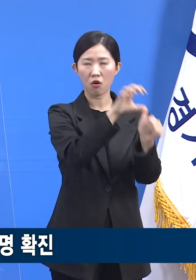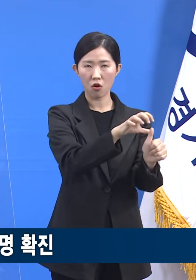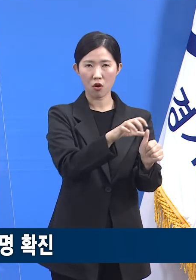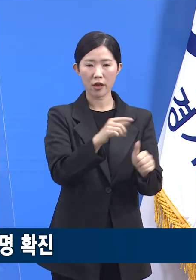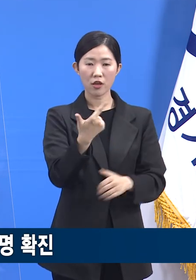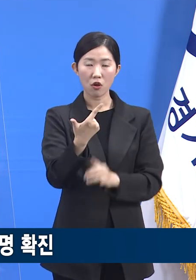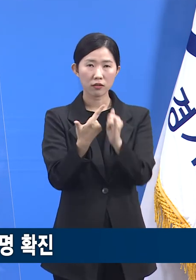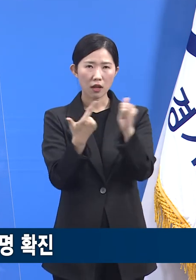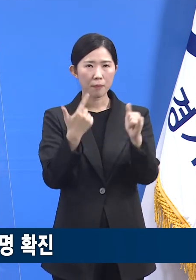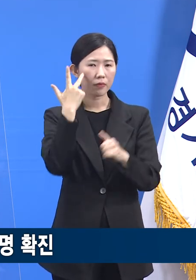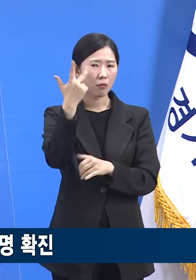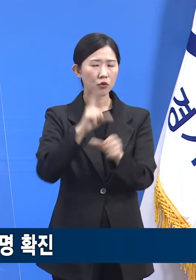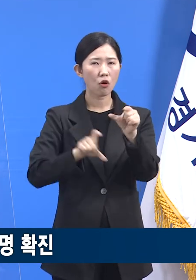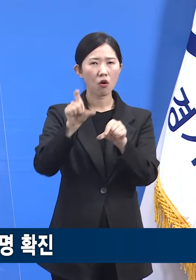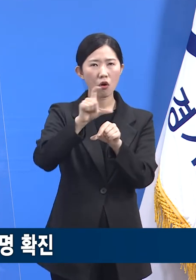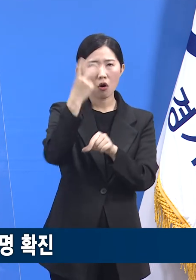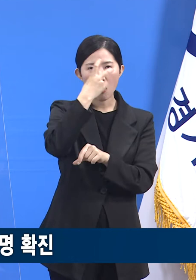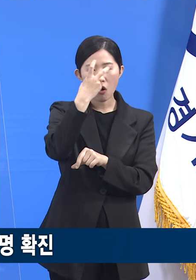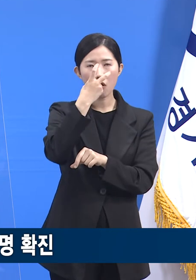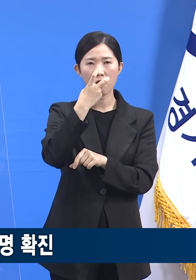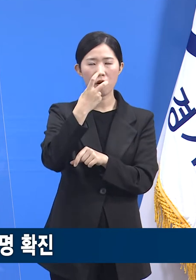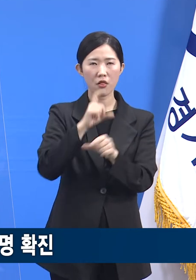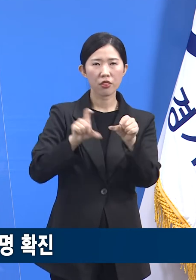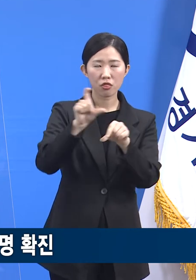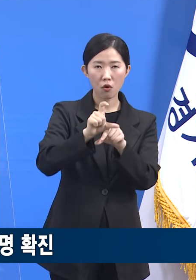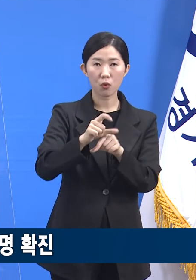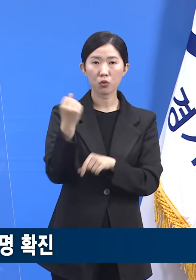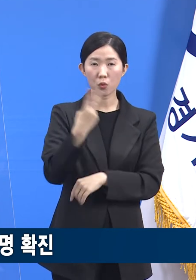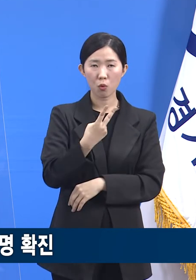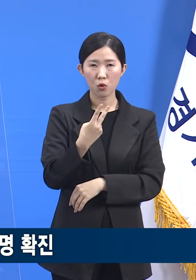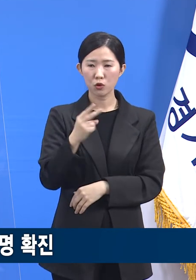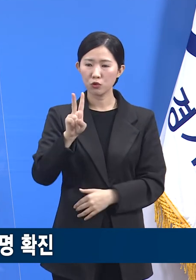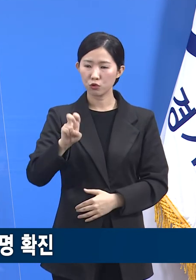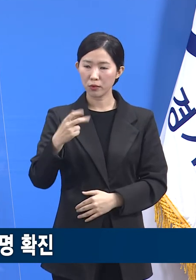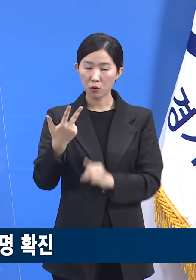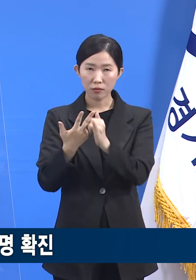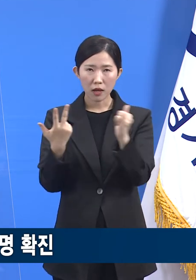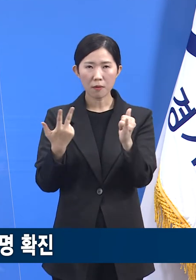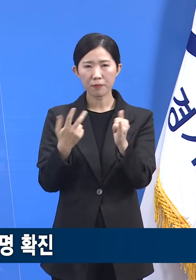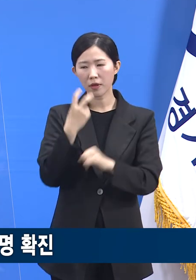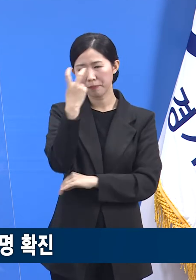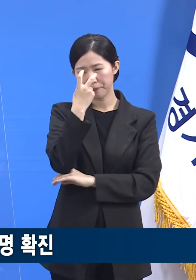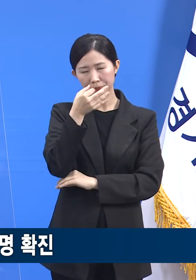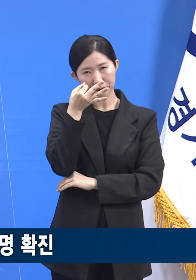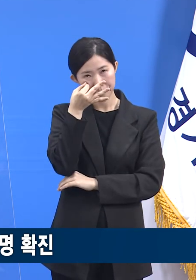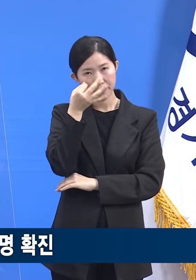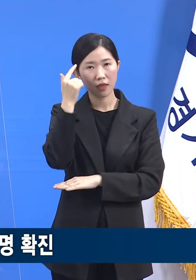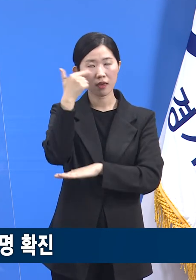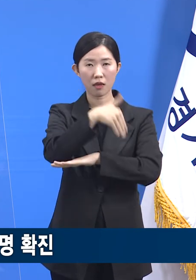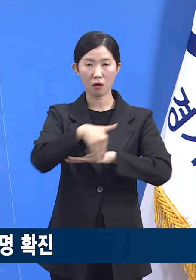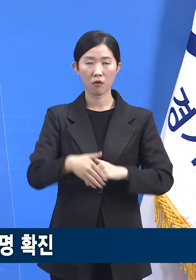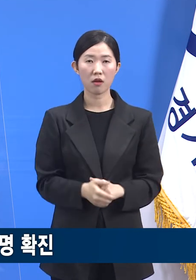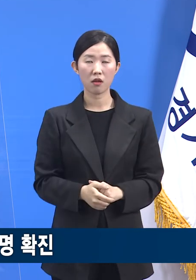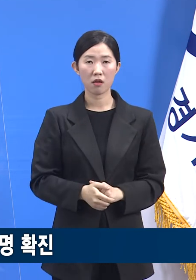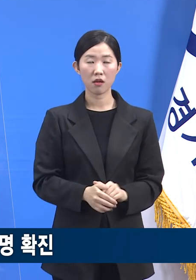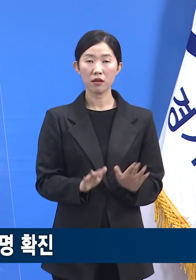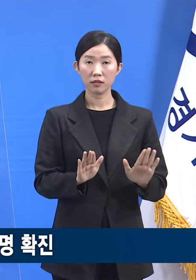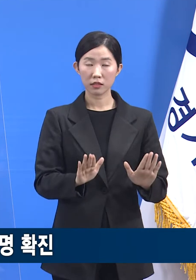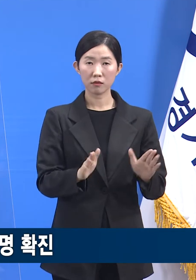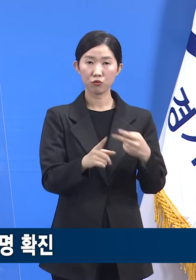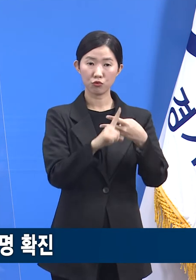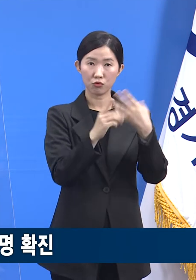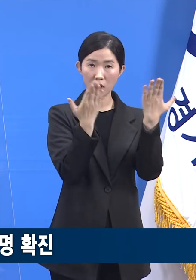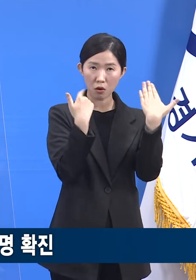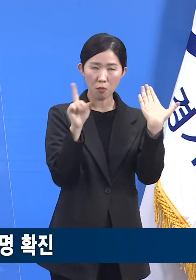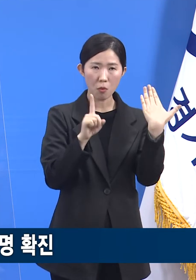감시, 22명은 수동 감시 조치했습니다. 해당 학교는 오는 15일까지 원격 수업으로